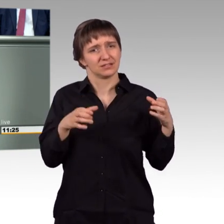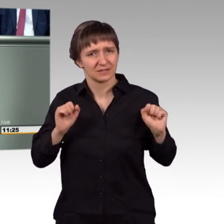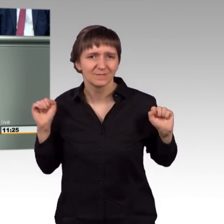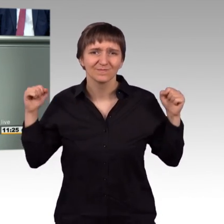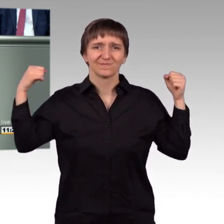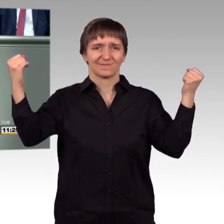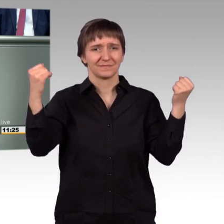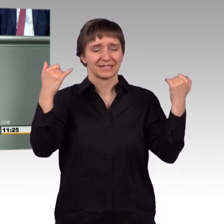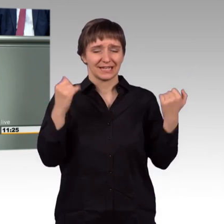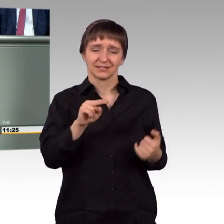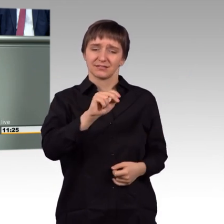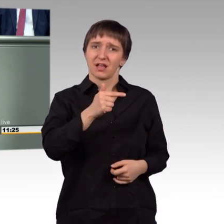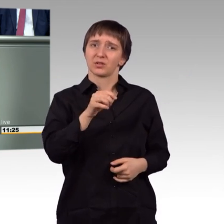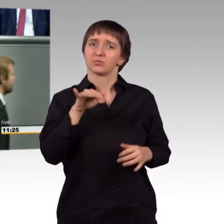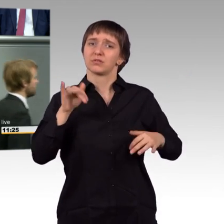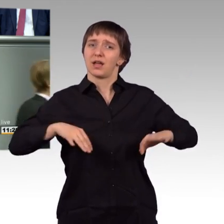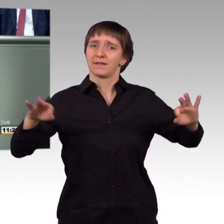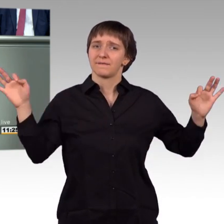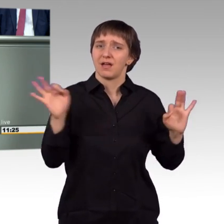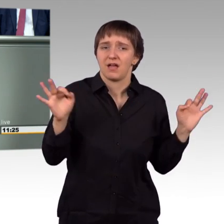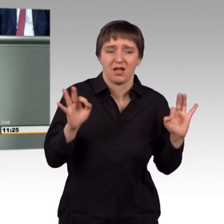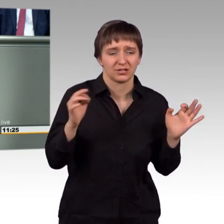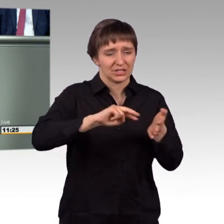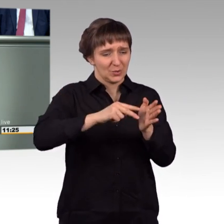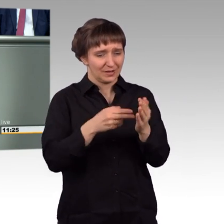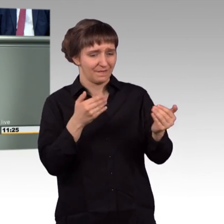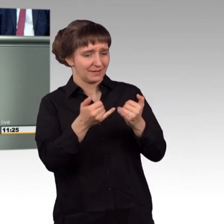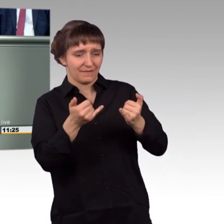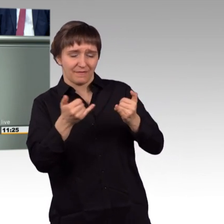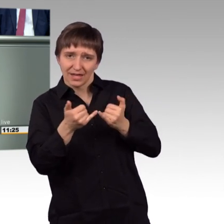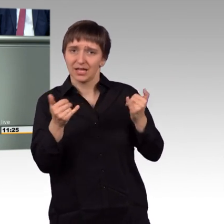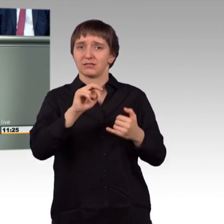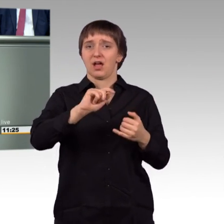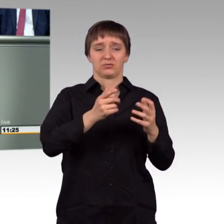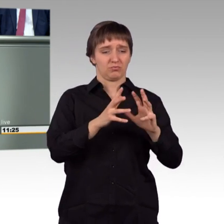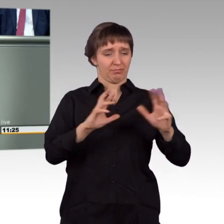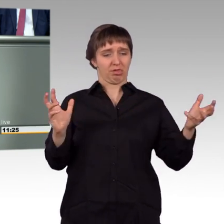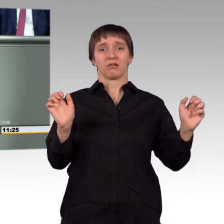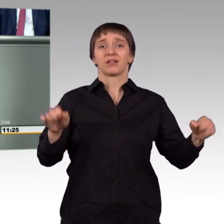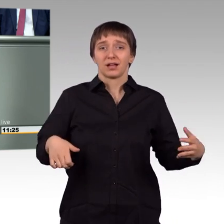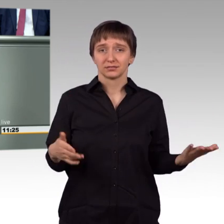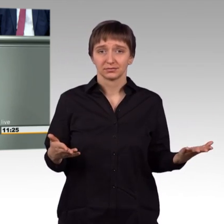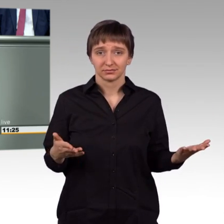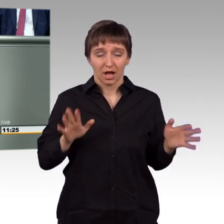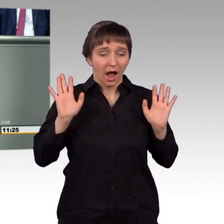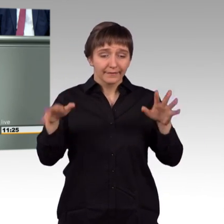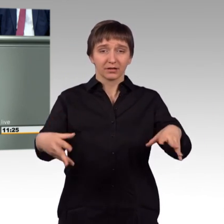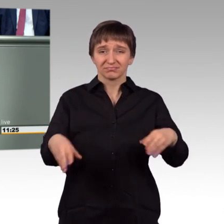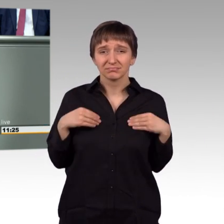befindet, an der Frage, wie man in Syrien sich verhält, auseinanderzubrechen. Das können wir doch nicht zulassen, liebe Kolleginnen und Kollegen. und